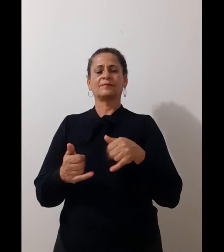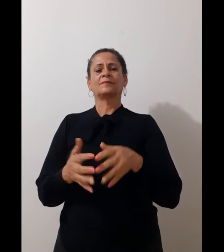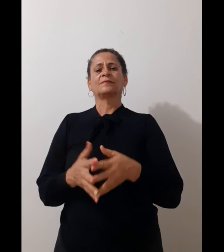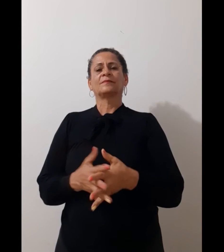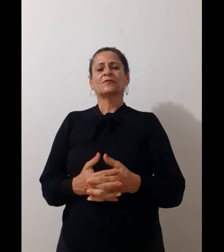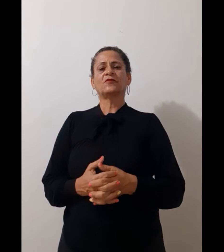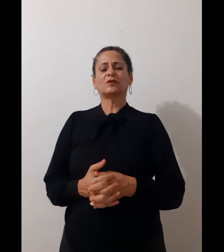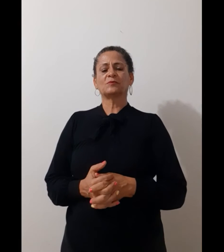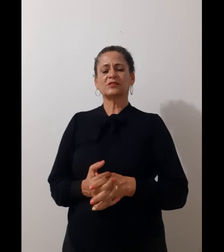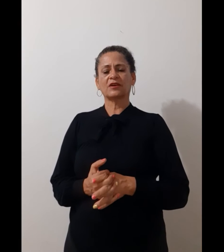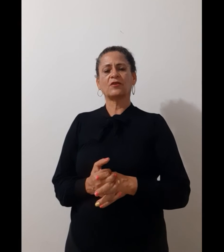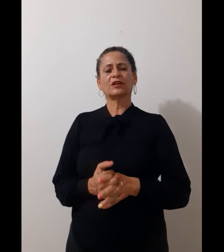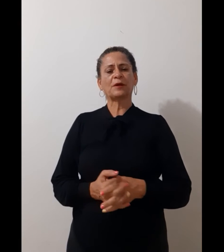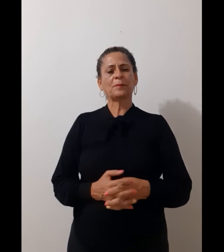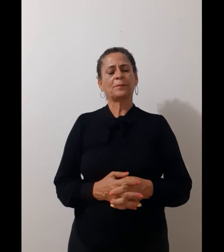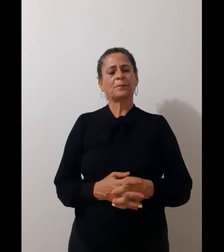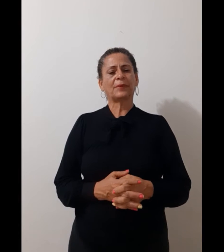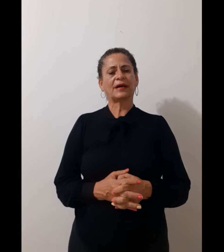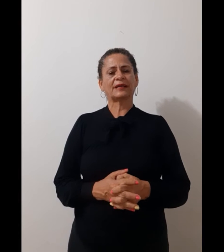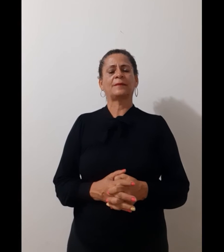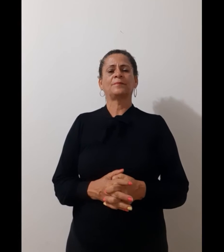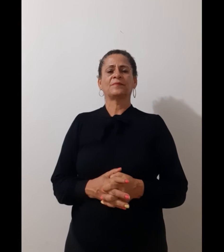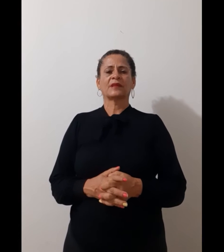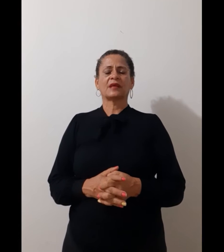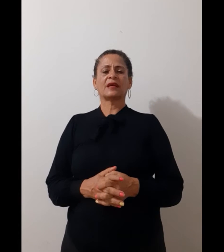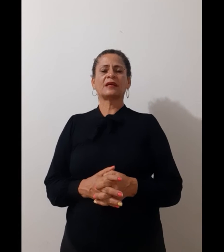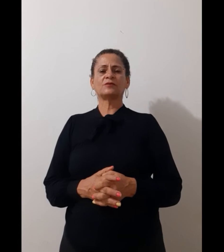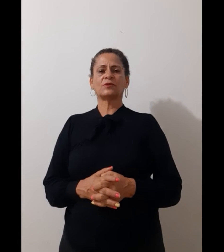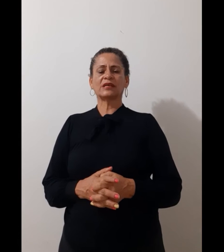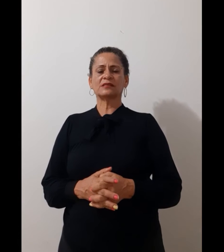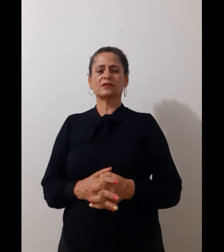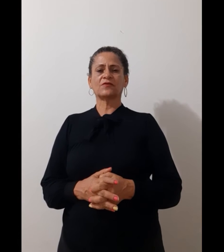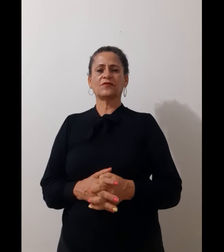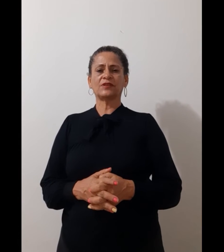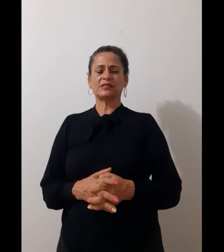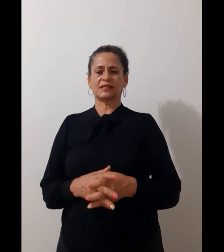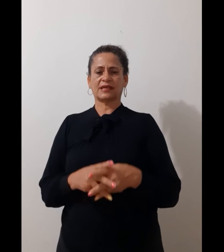Vamos agora para a educação física.